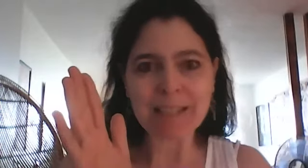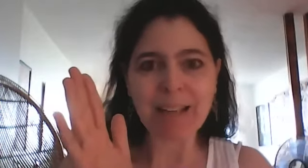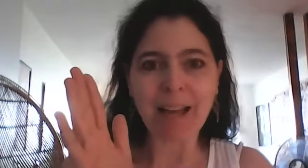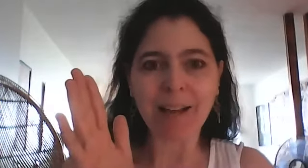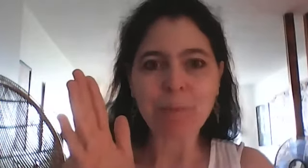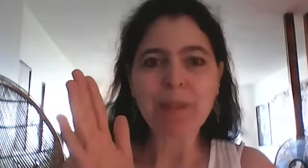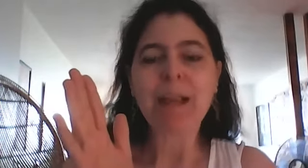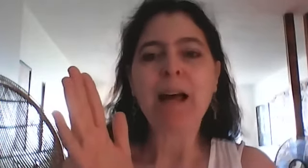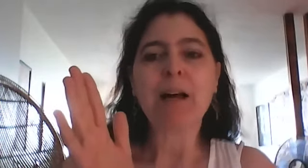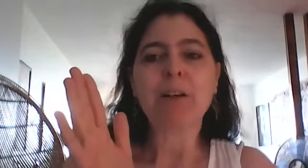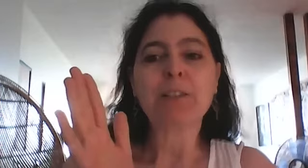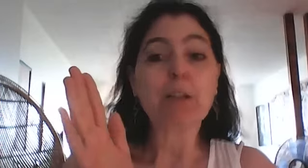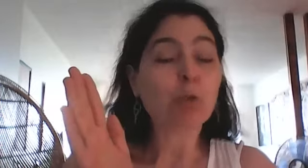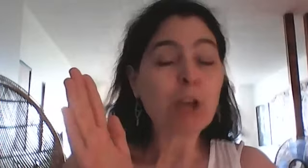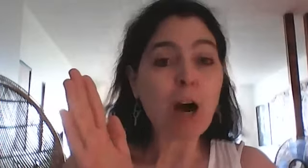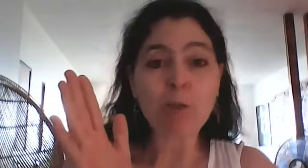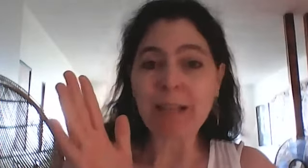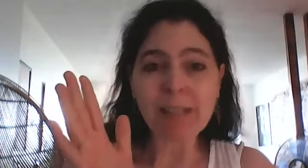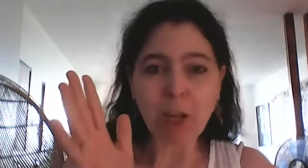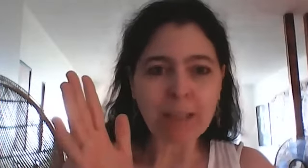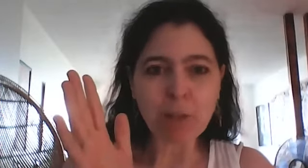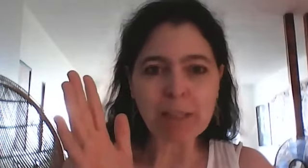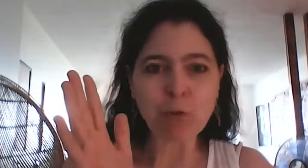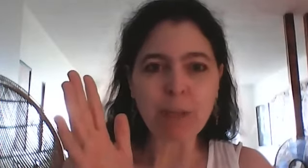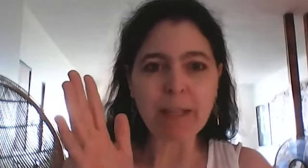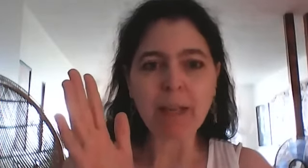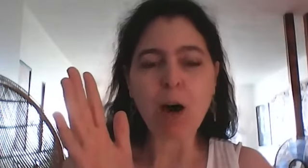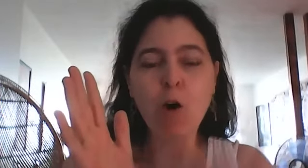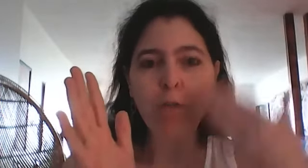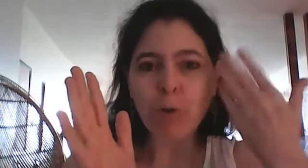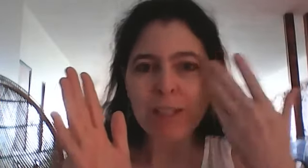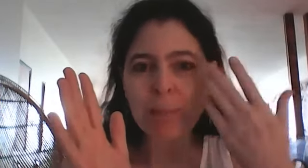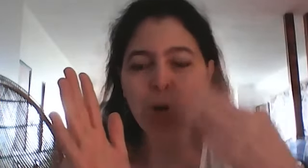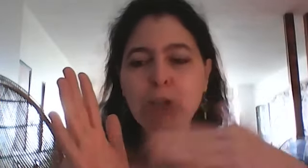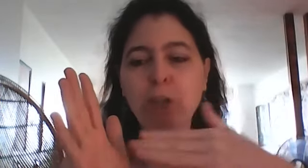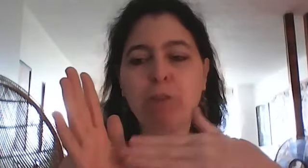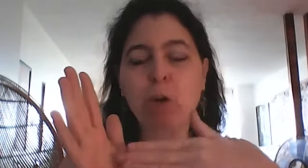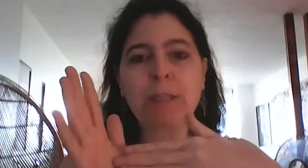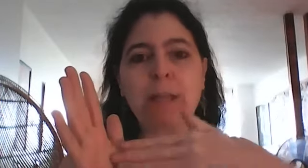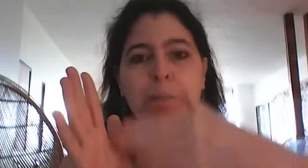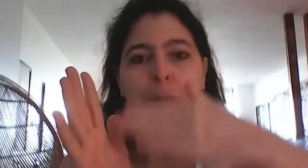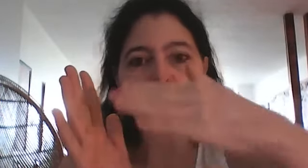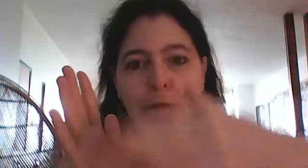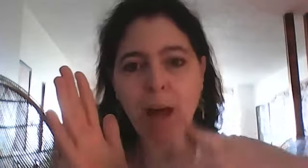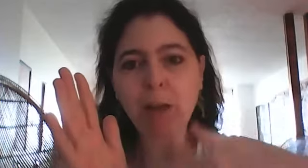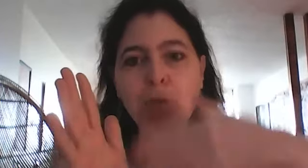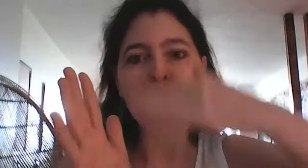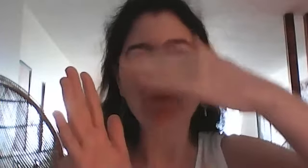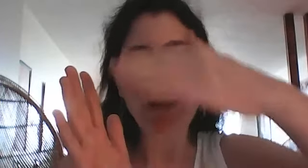'accélère dans d'autres cas on sentira rien de particulier on va utiliser plus notre volonté pour faire le mouvement